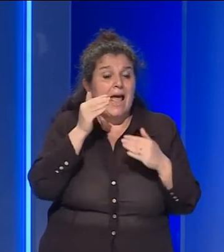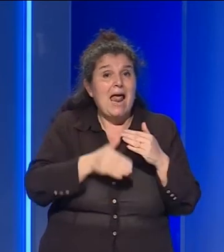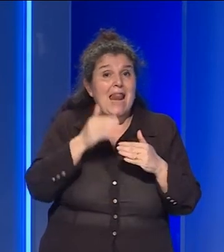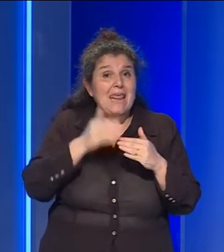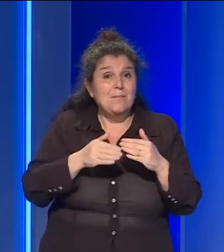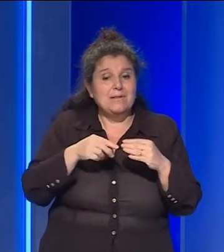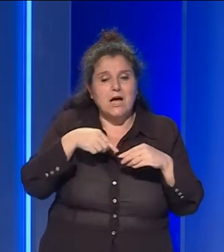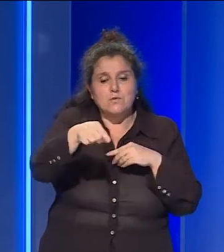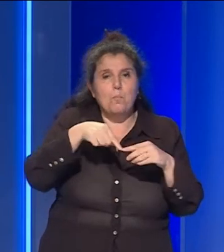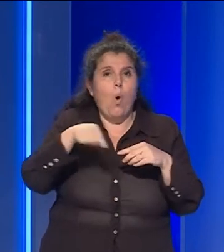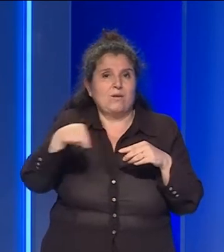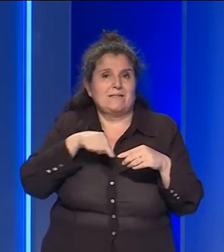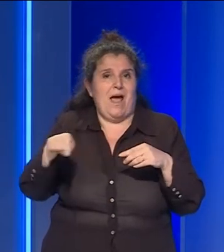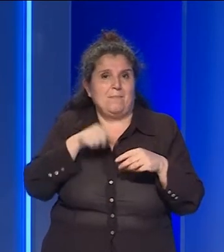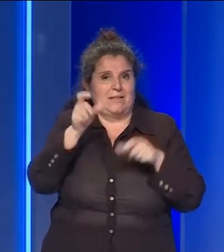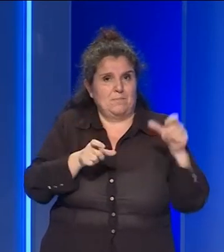spostamenti dei cittadini.